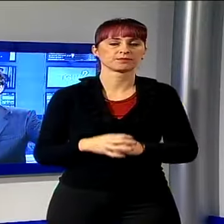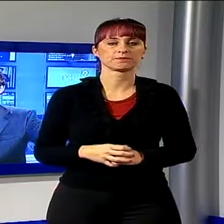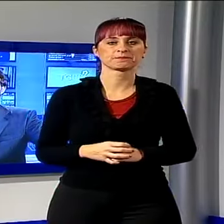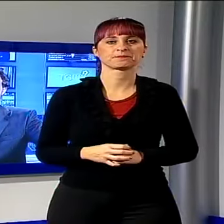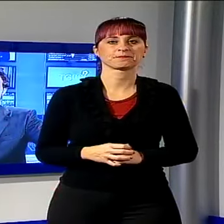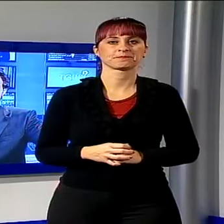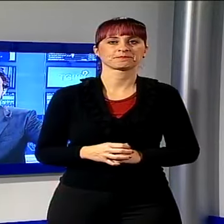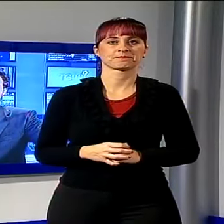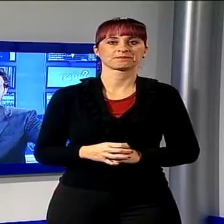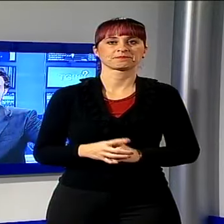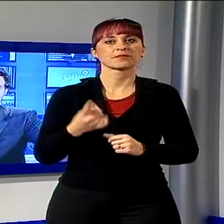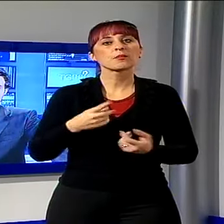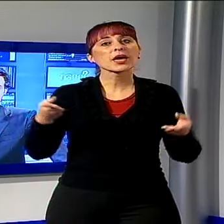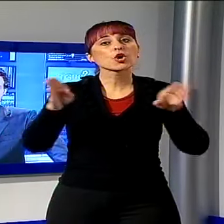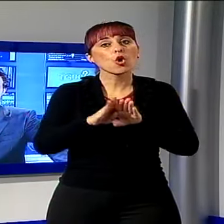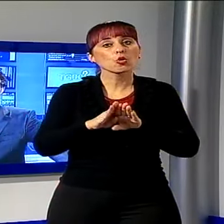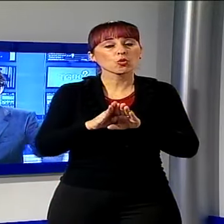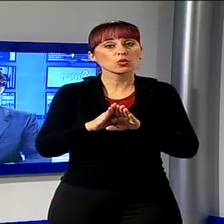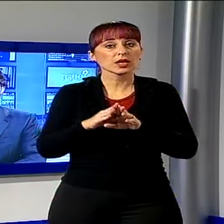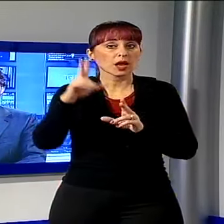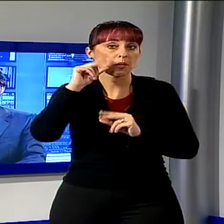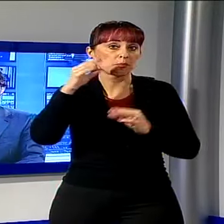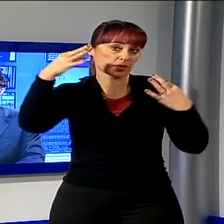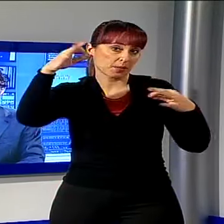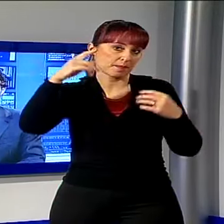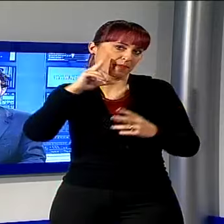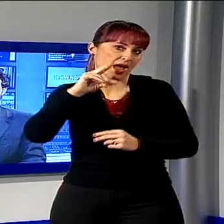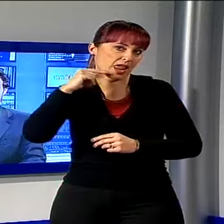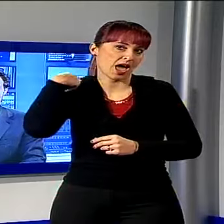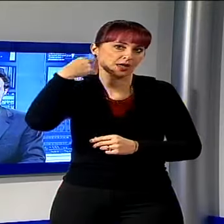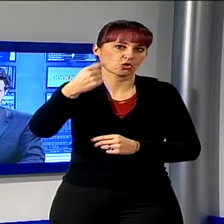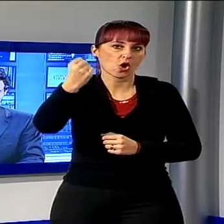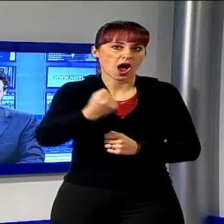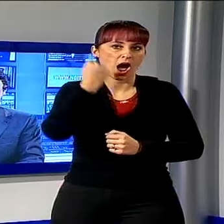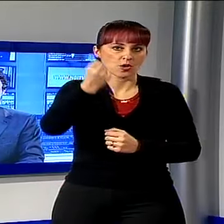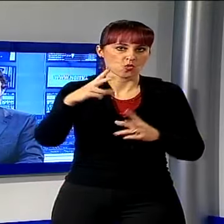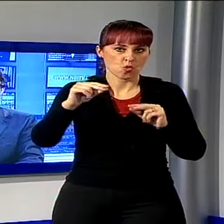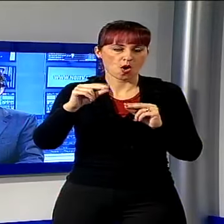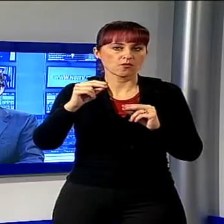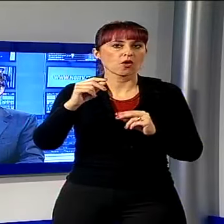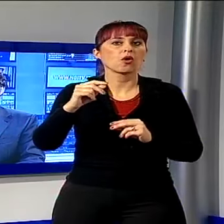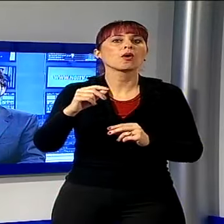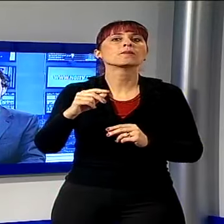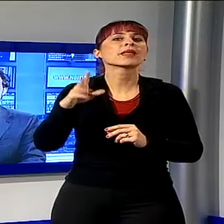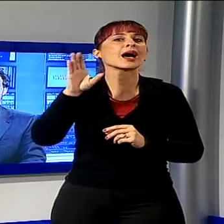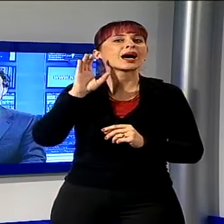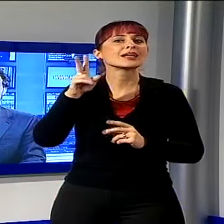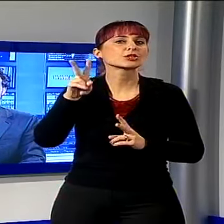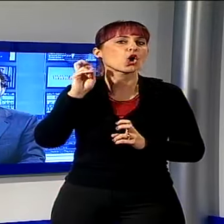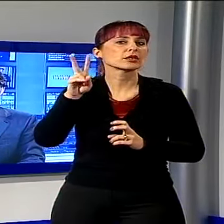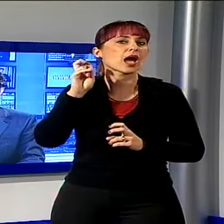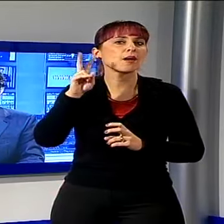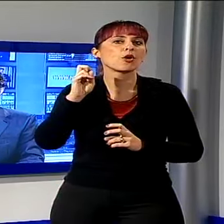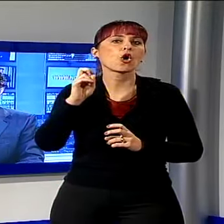E adesso per concludere quest'ampia pagina dedicata al nuovo anno, ascoltiamo il messaggio di